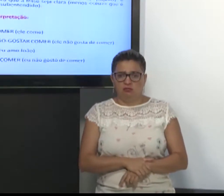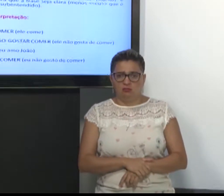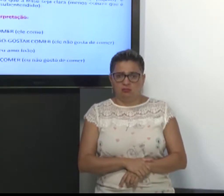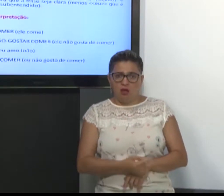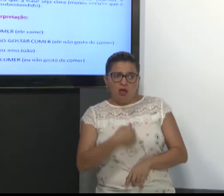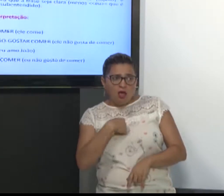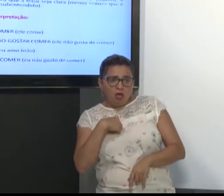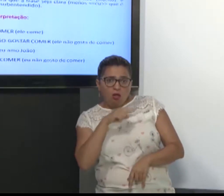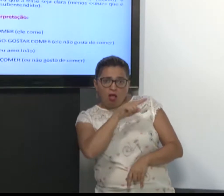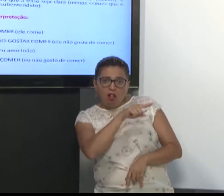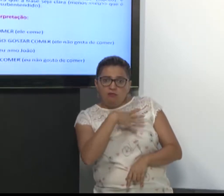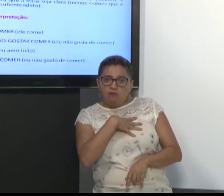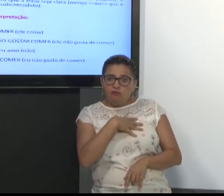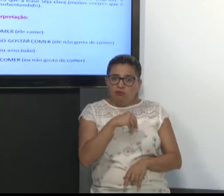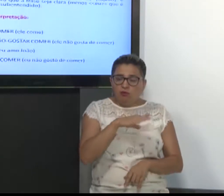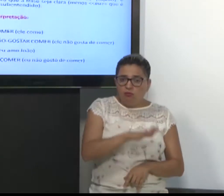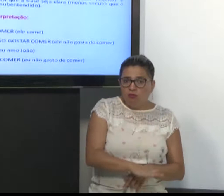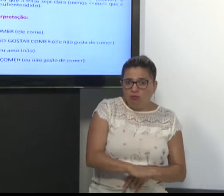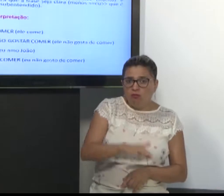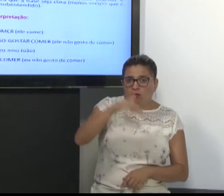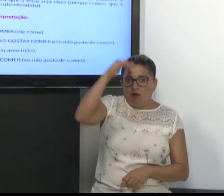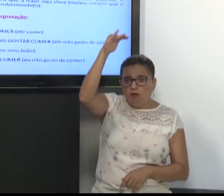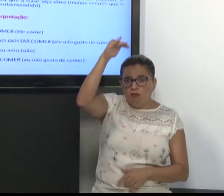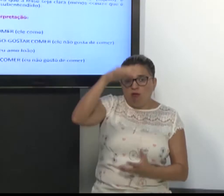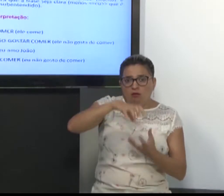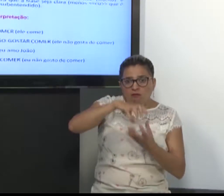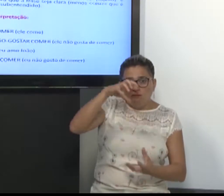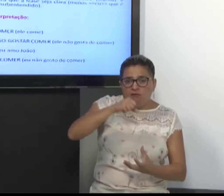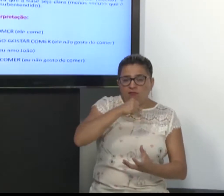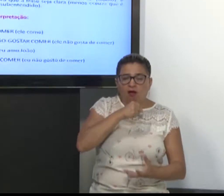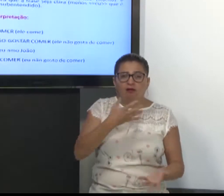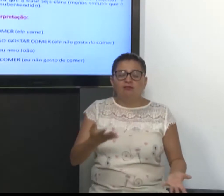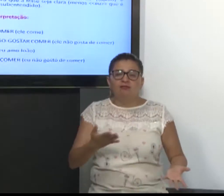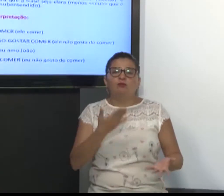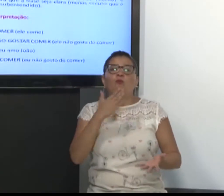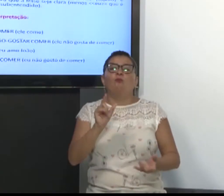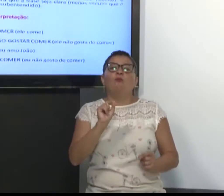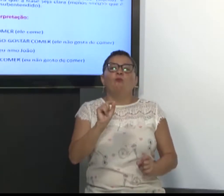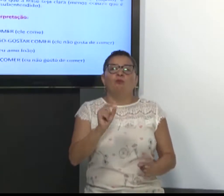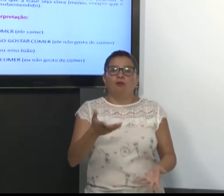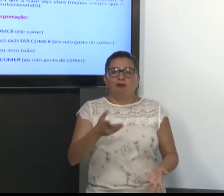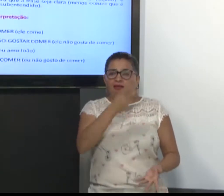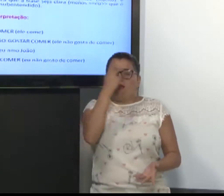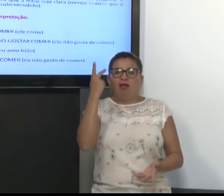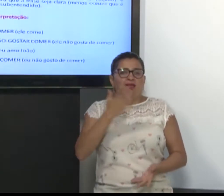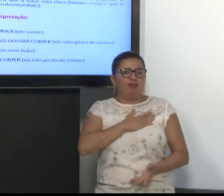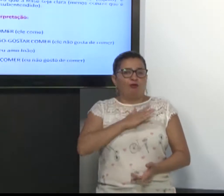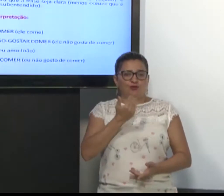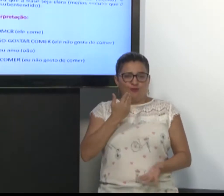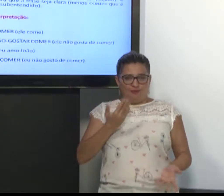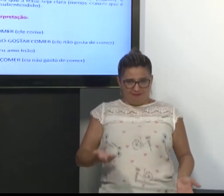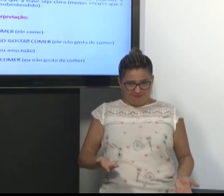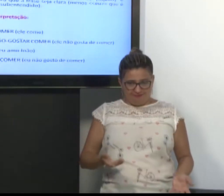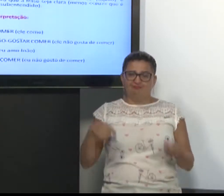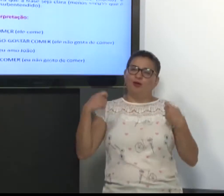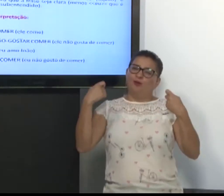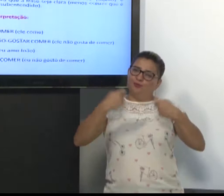que não gosta? Eu, ela, meu filho, pessoa idosa, um adulto. Quem não gosta? Então, eu